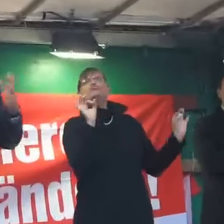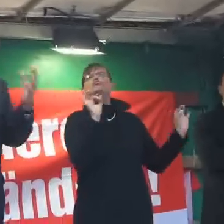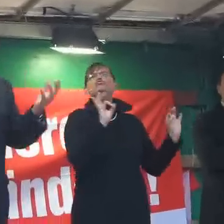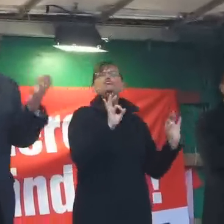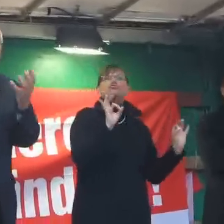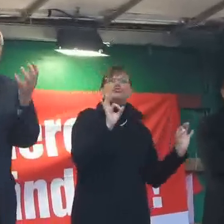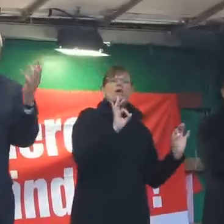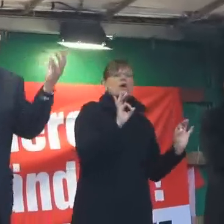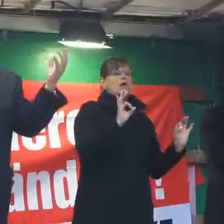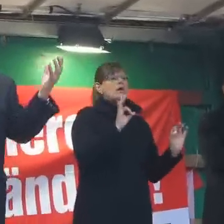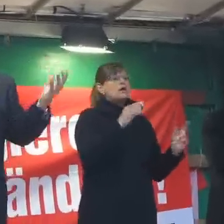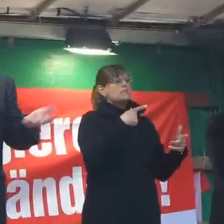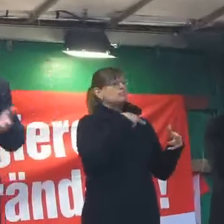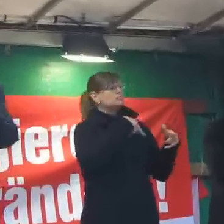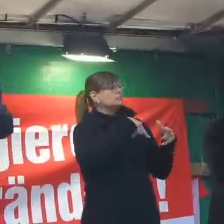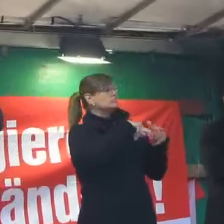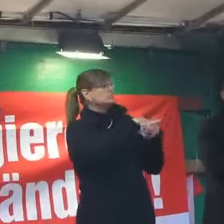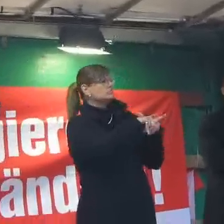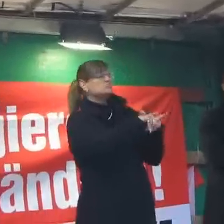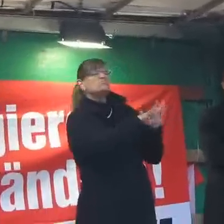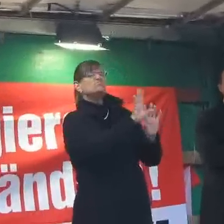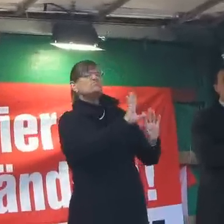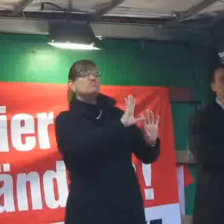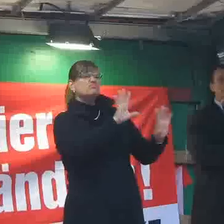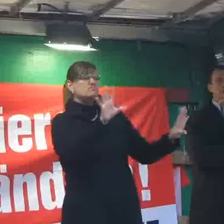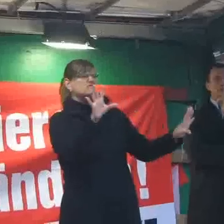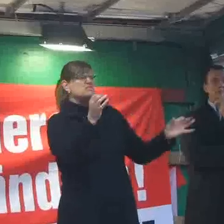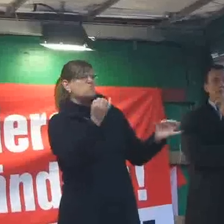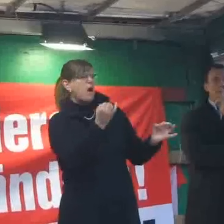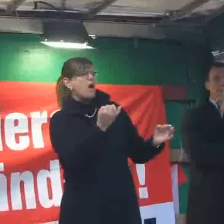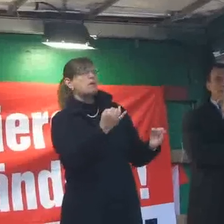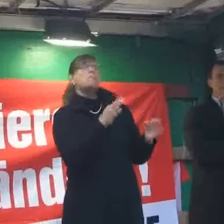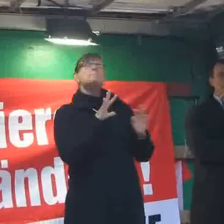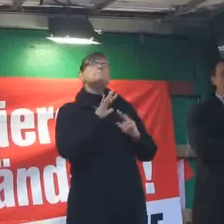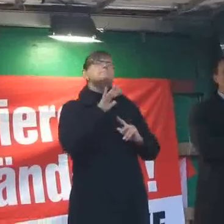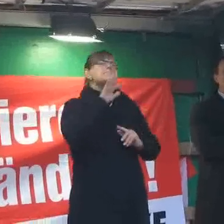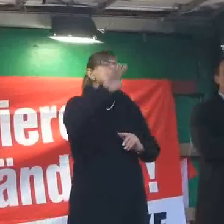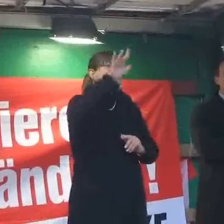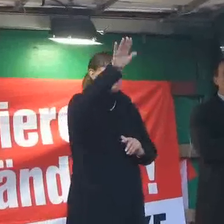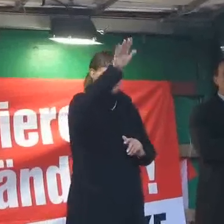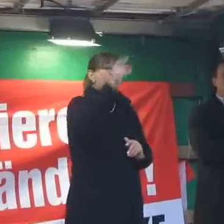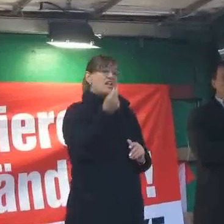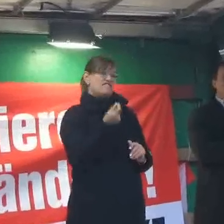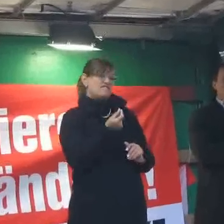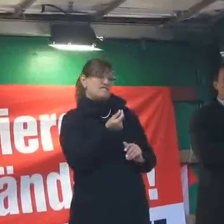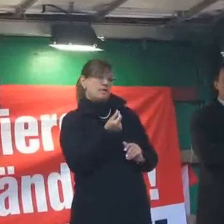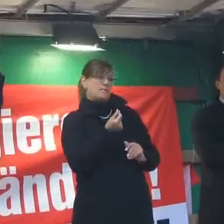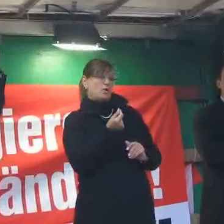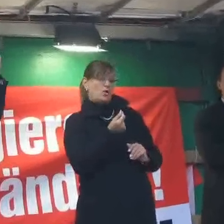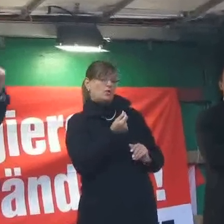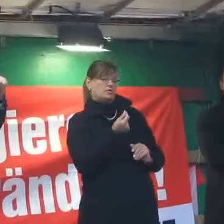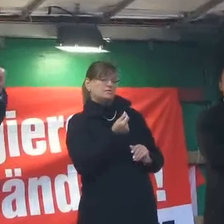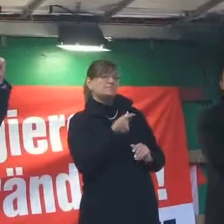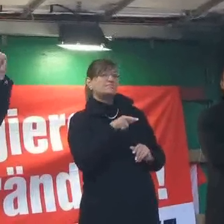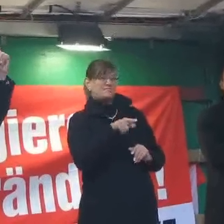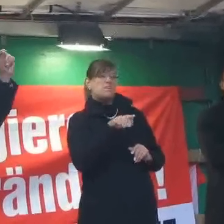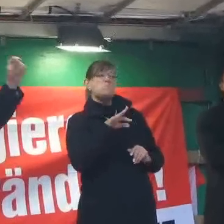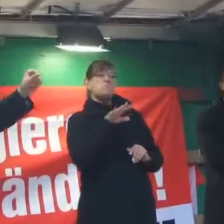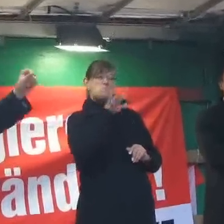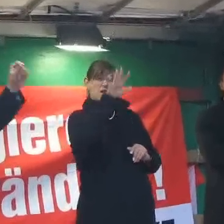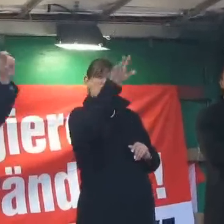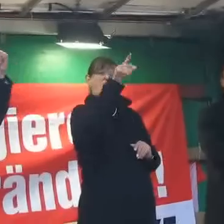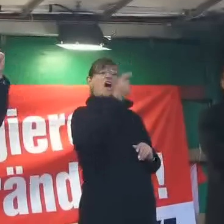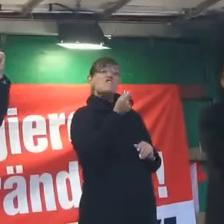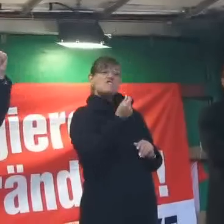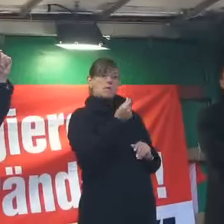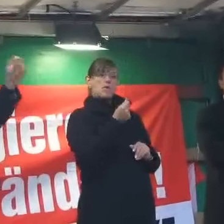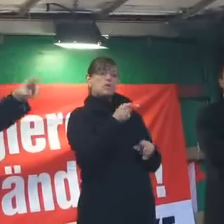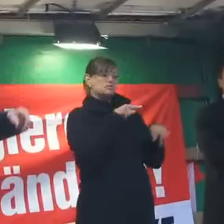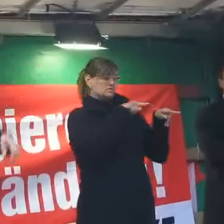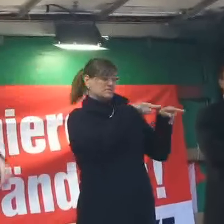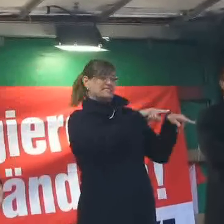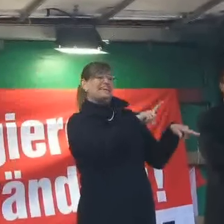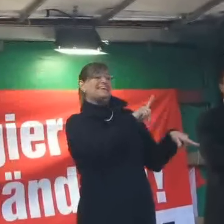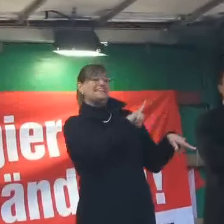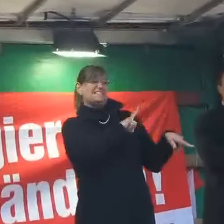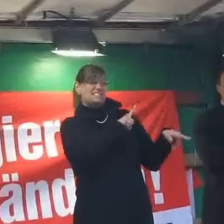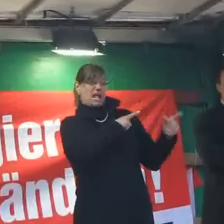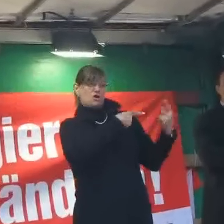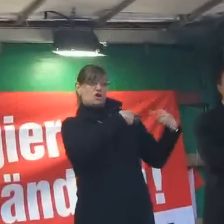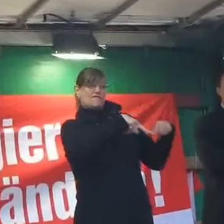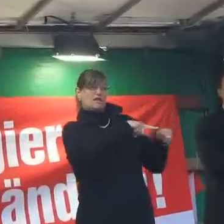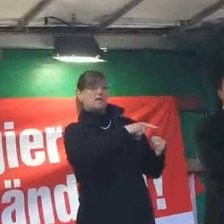dass durch dieses Nichtstun Milliardenvermögen entstehen. Aber das Milliardenvermögen ist die gesellschaftliche Macht.